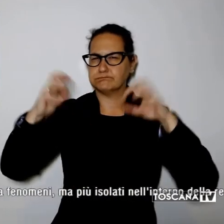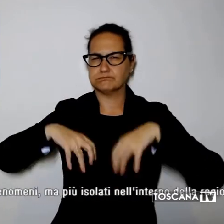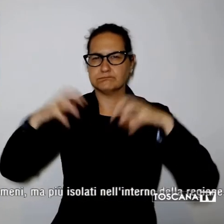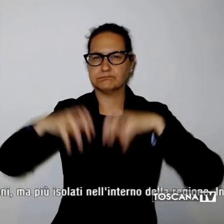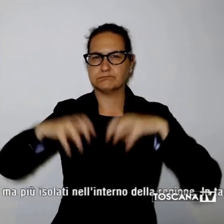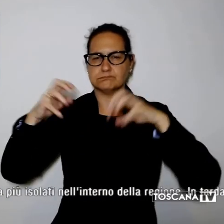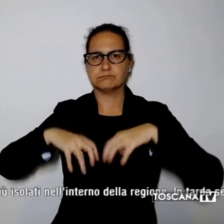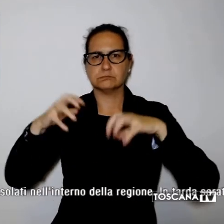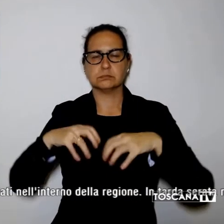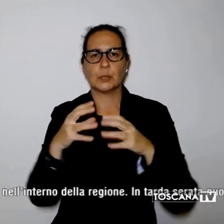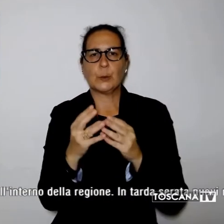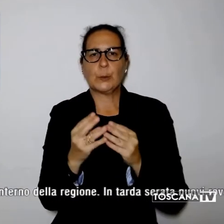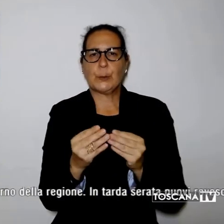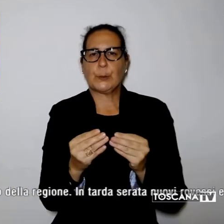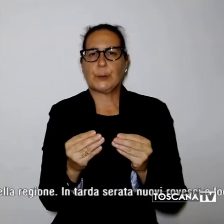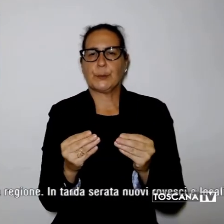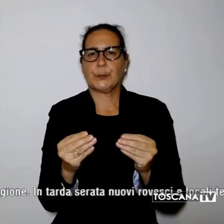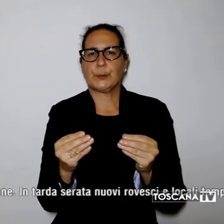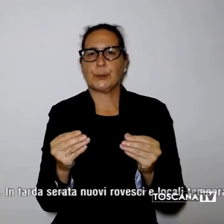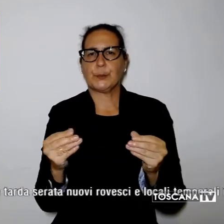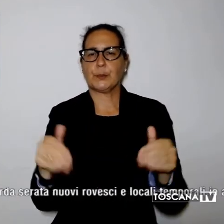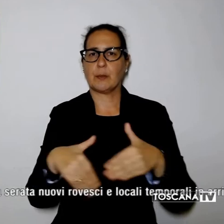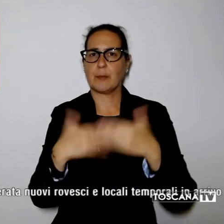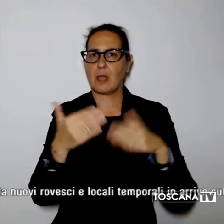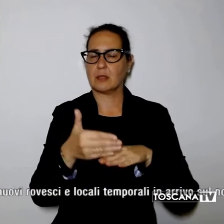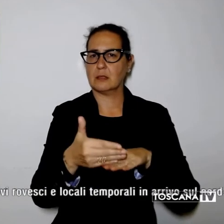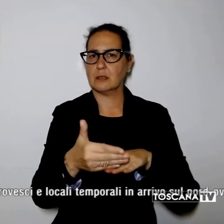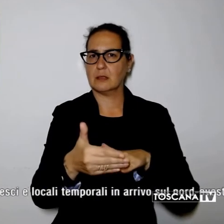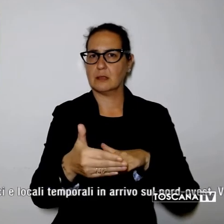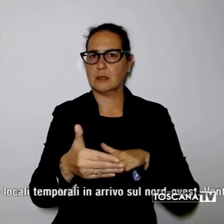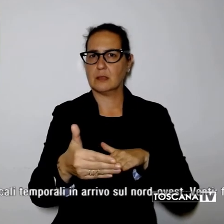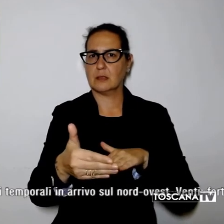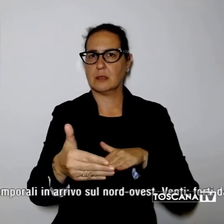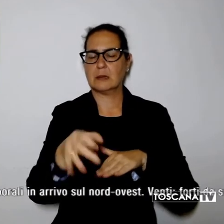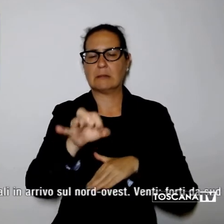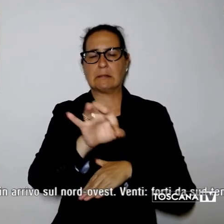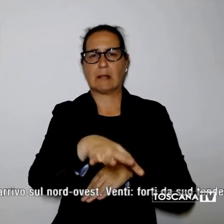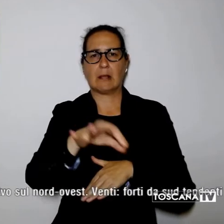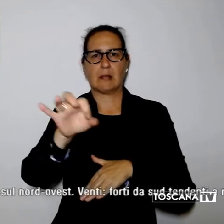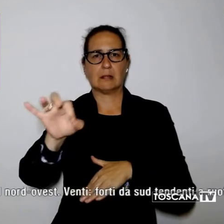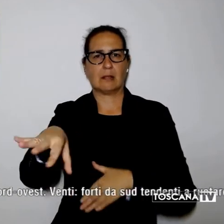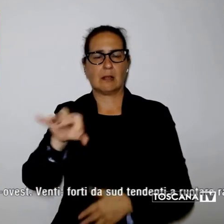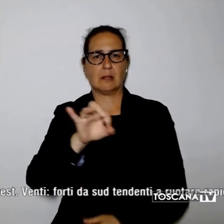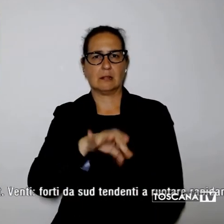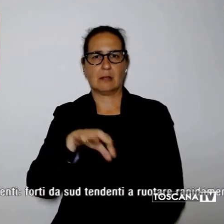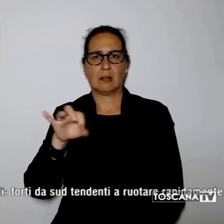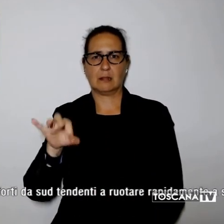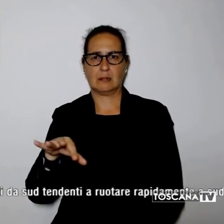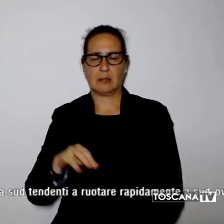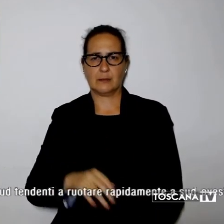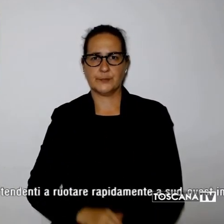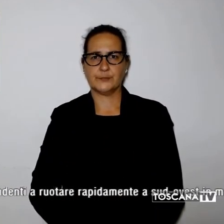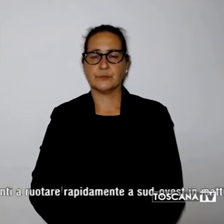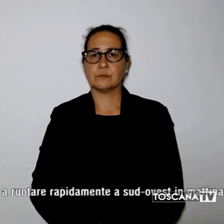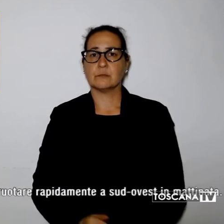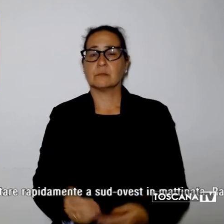Attenuazione dalla tarda mattinata con ancora fenomeni ma più isolati nell'interno della regione. In tarda serata